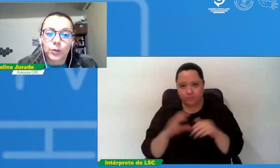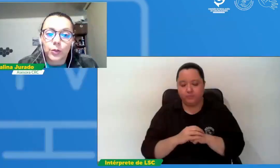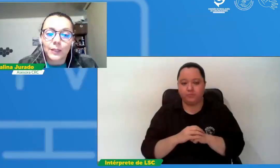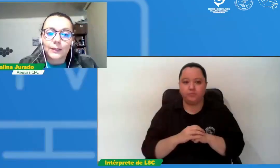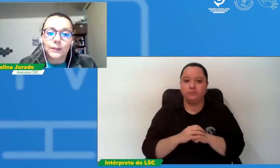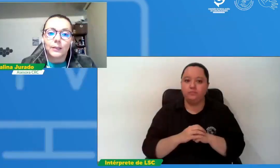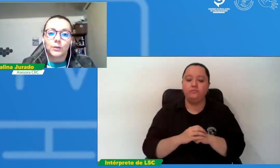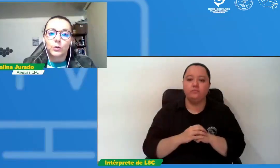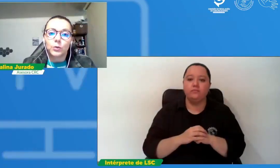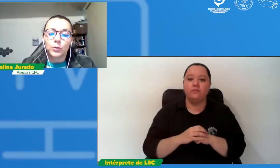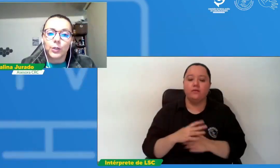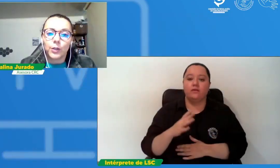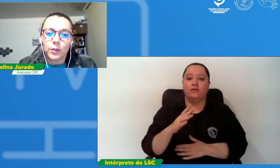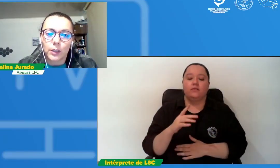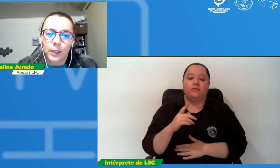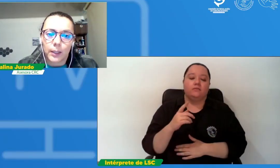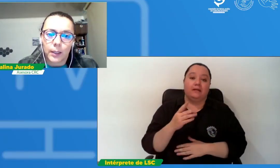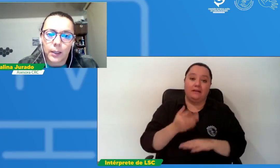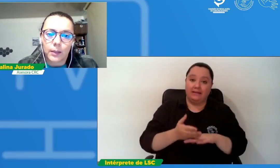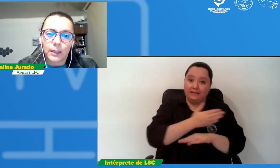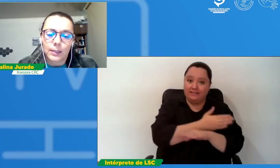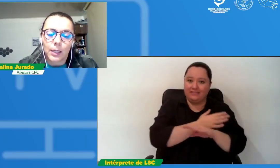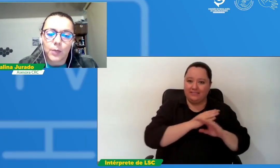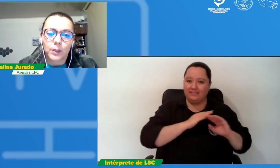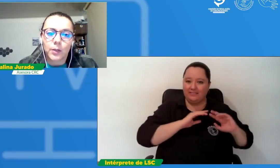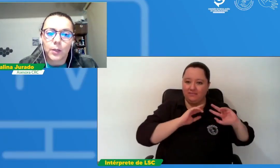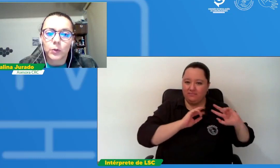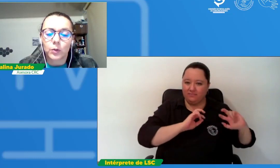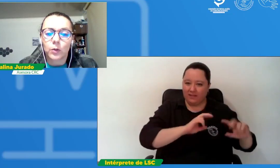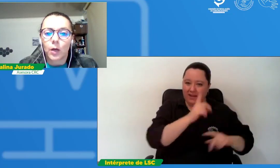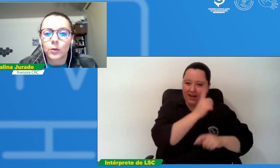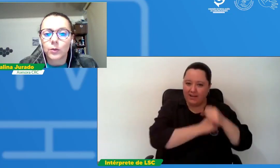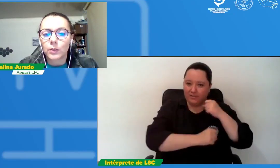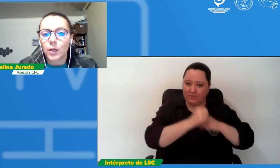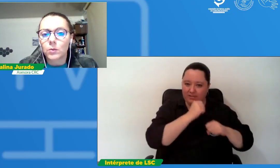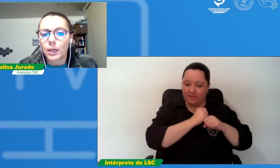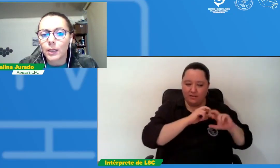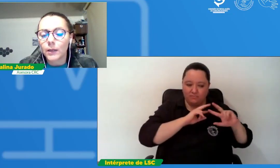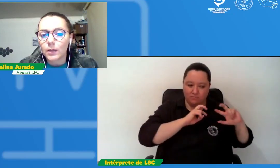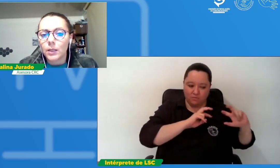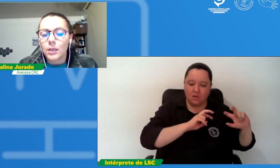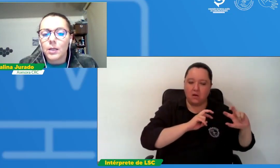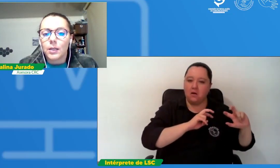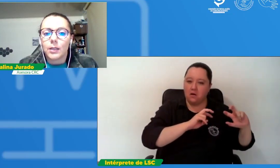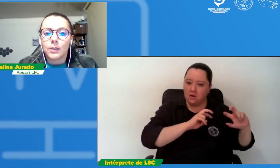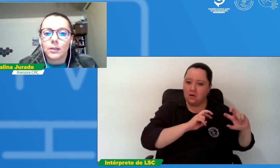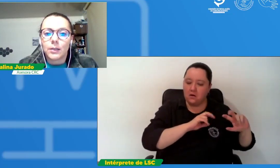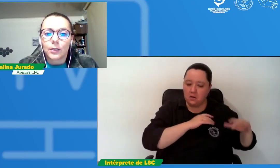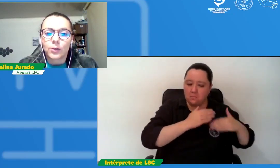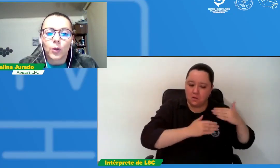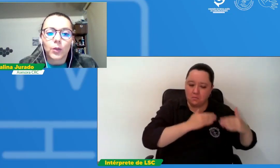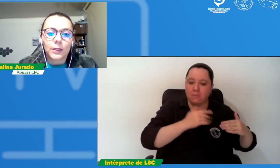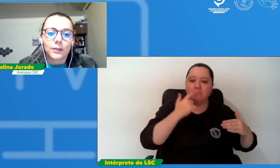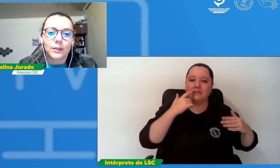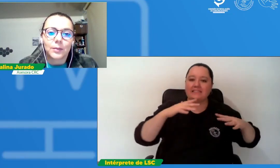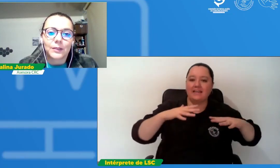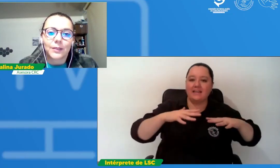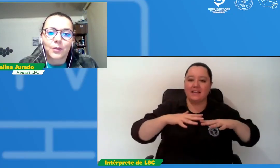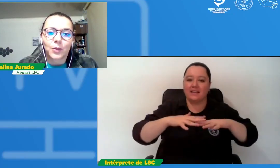gracias al estudio desde el año anterior hemos logrado consolidar una red de actores y más que actores